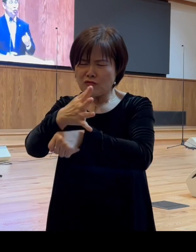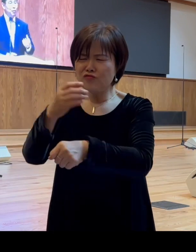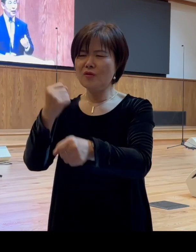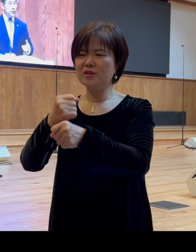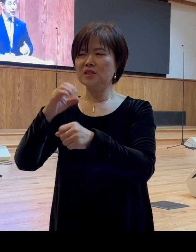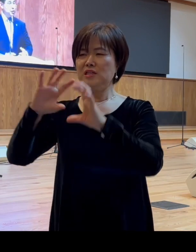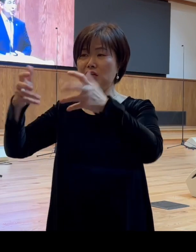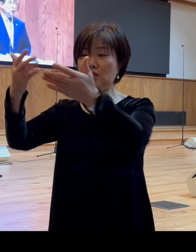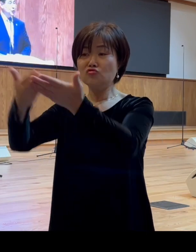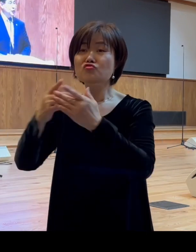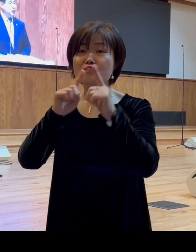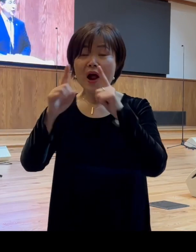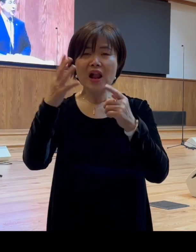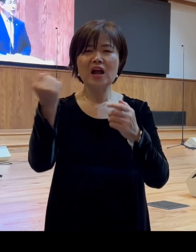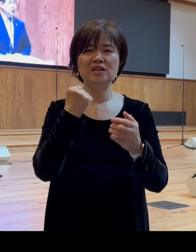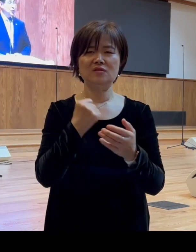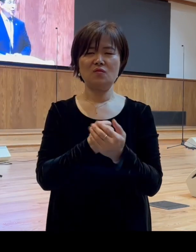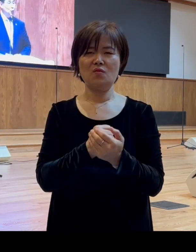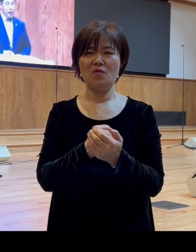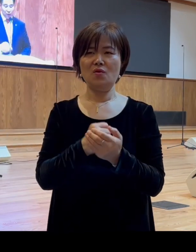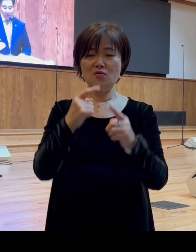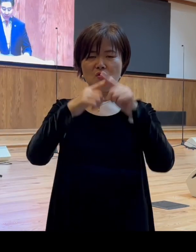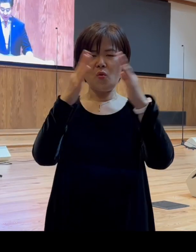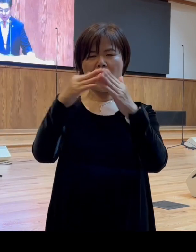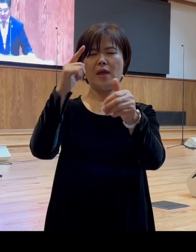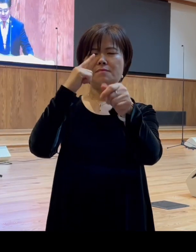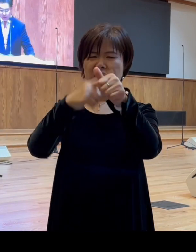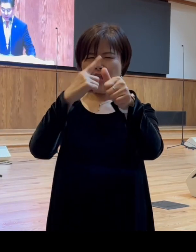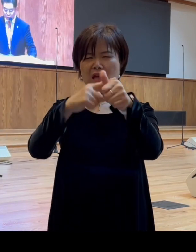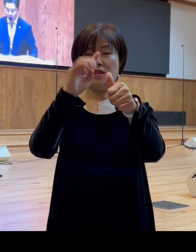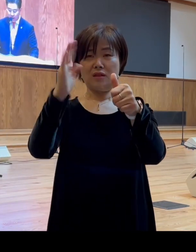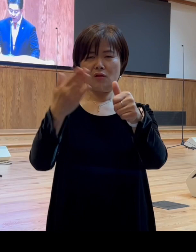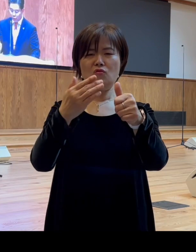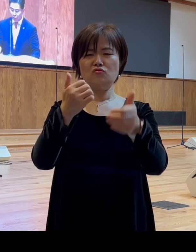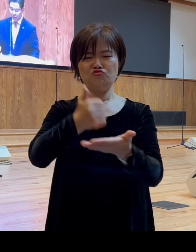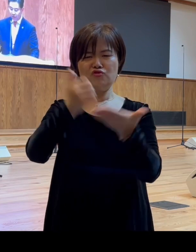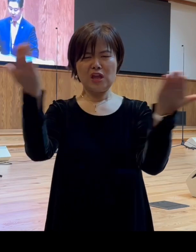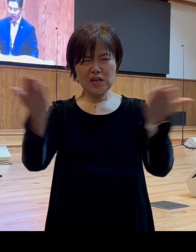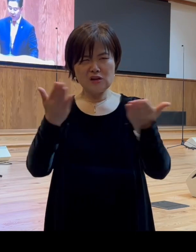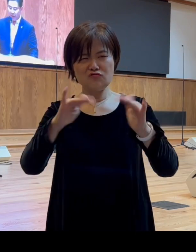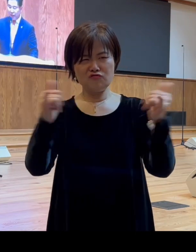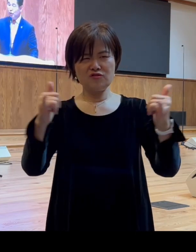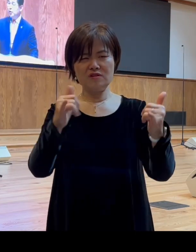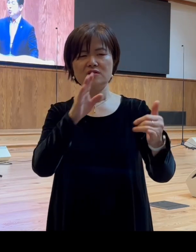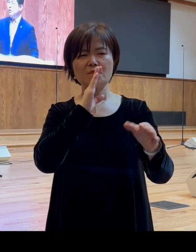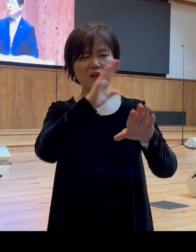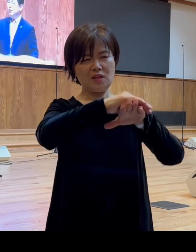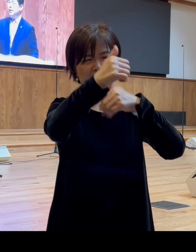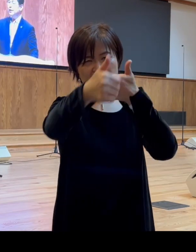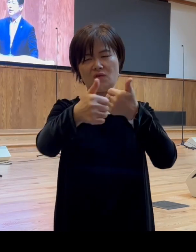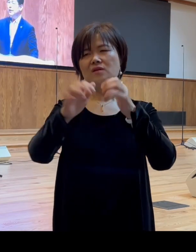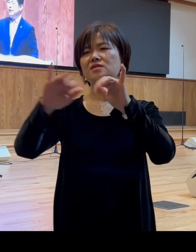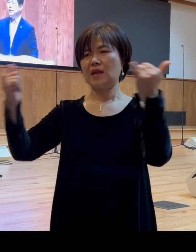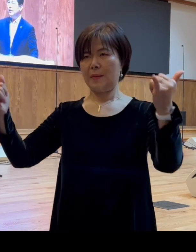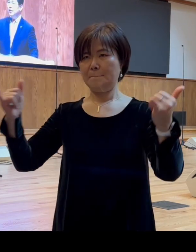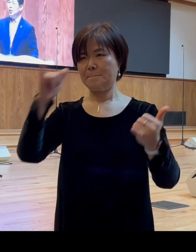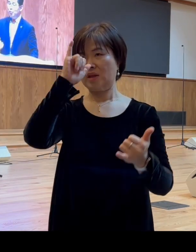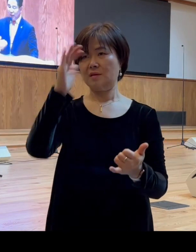가지고 그럼 교회를 비난하거나 주의 일꾼들을 대적할 수 있습니다 그럼 믿는다고